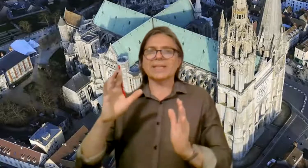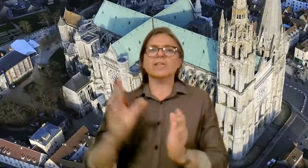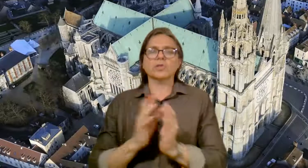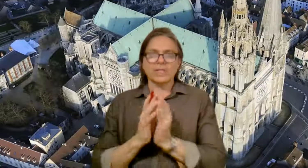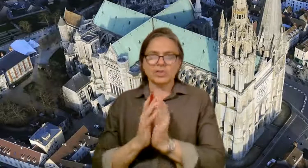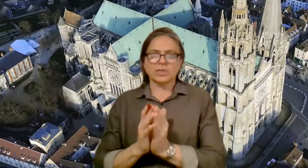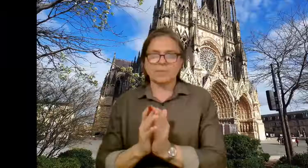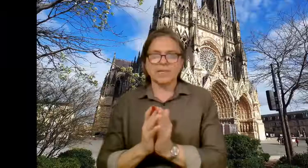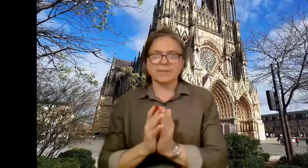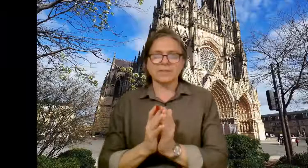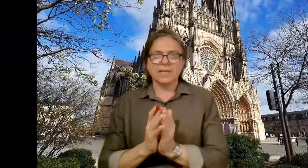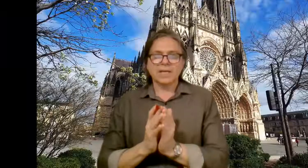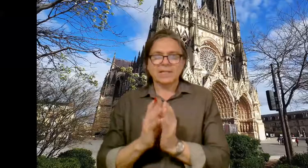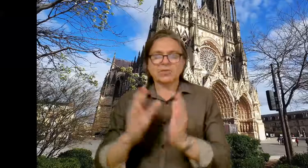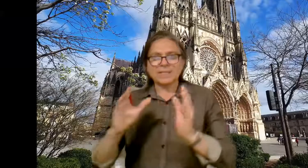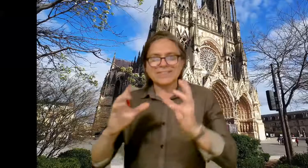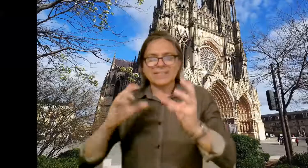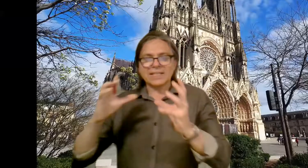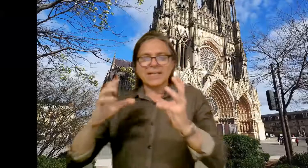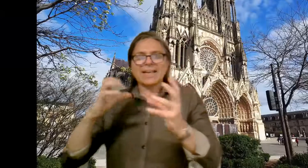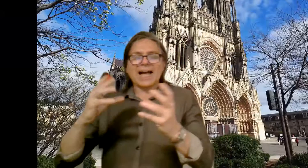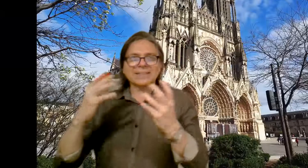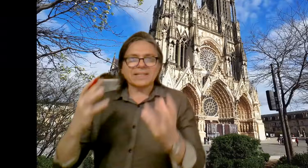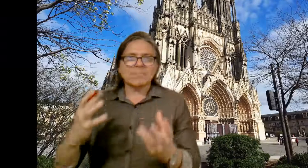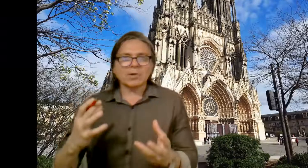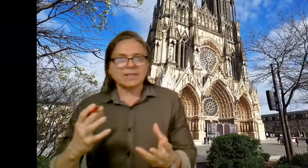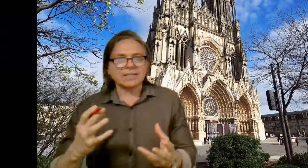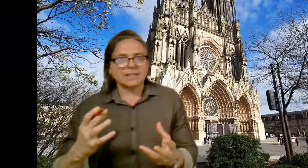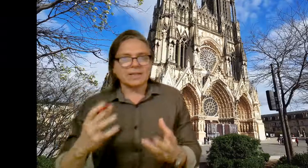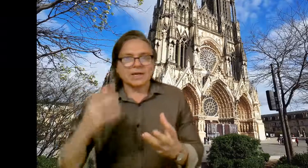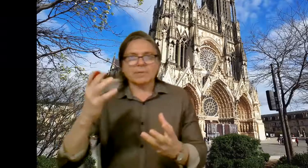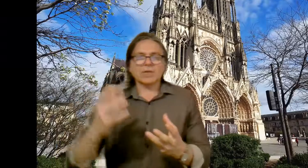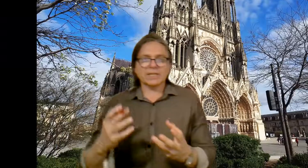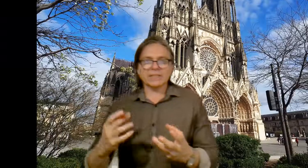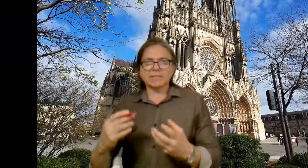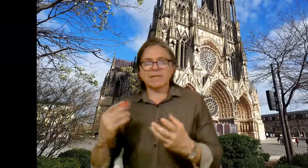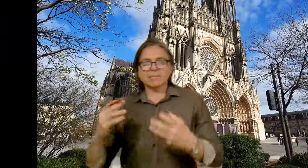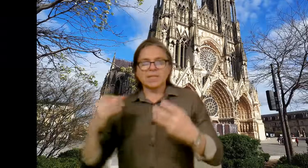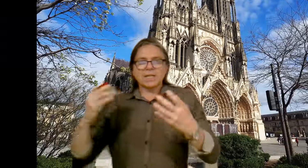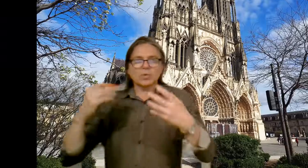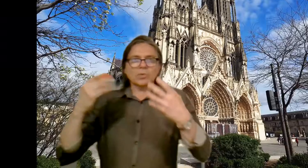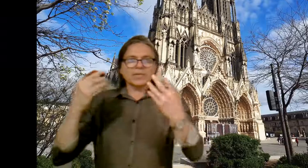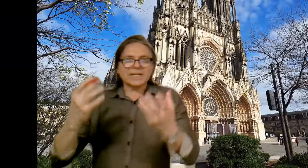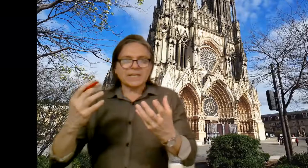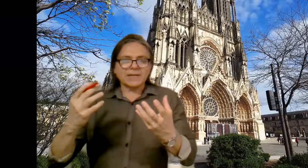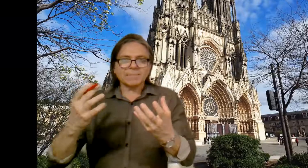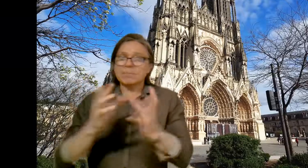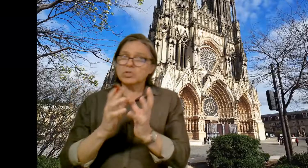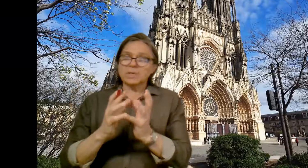500 años terminarse, y eso hace que la atemporalidad, ahí vemos la catedral de Rheims, como genera que muchas